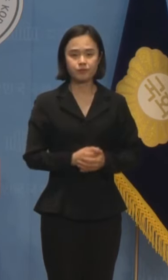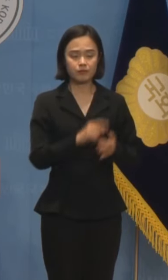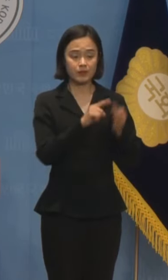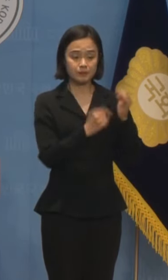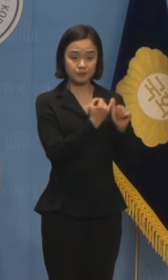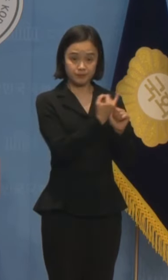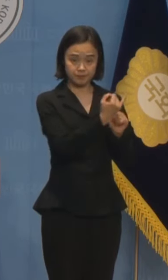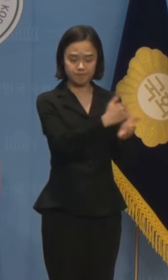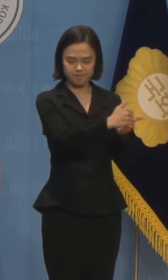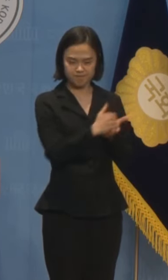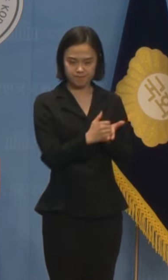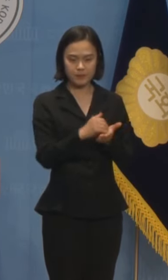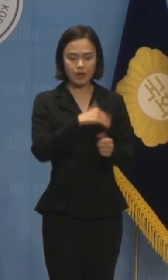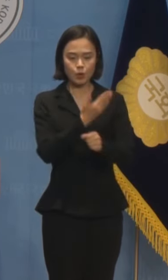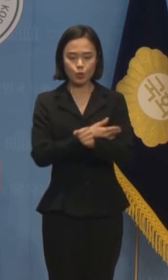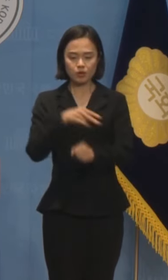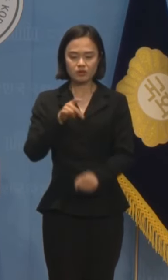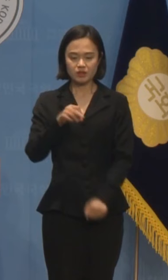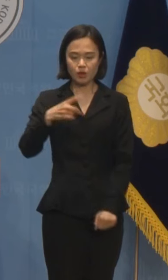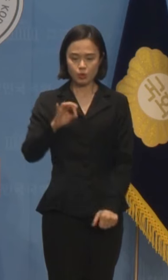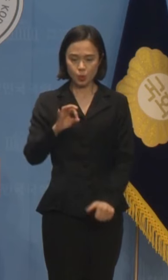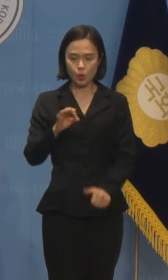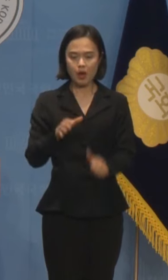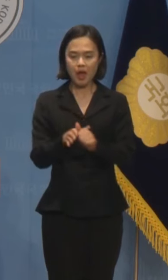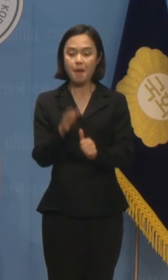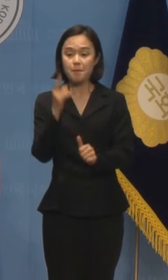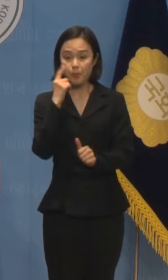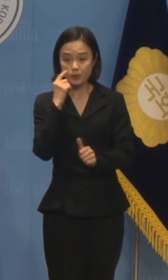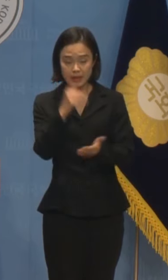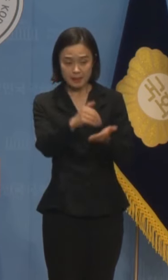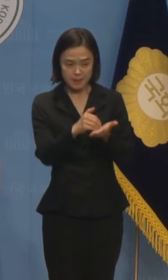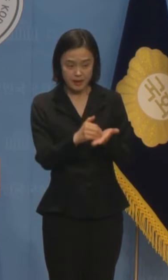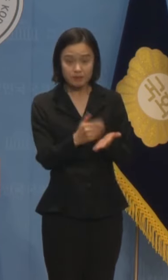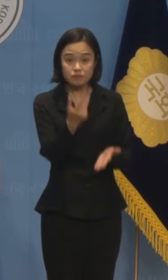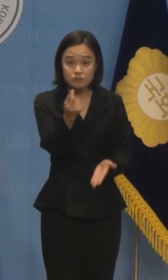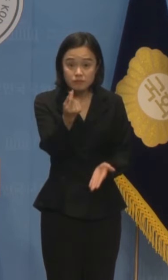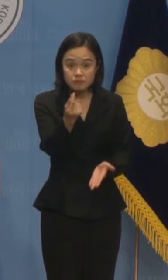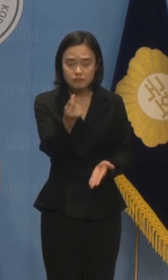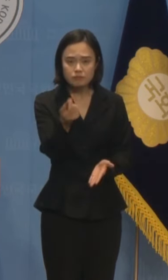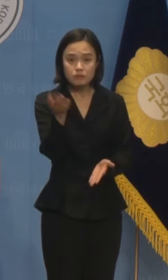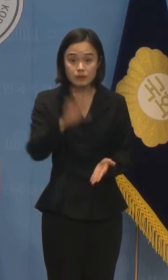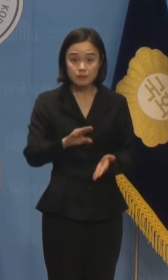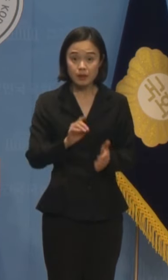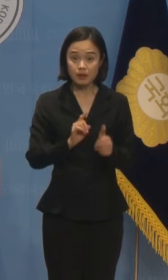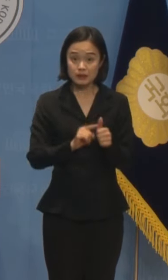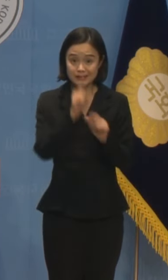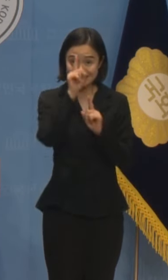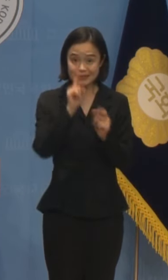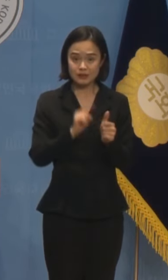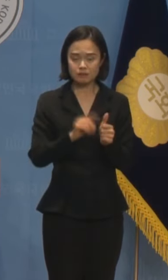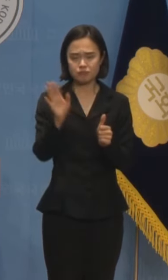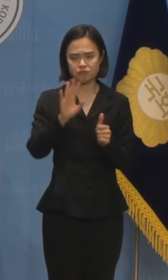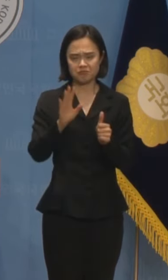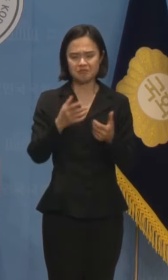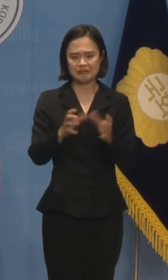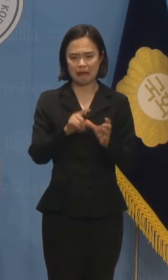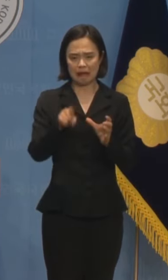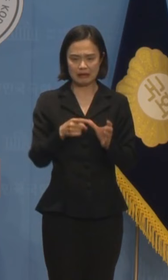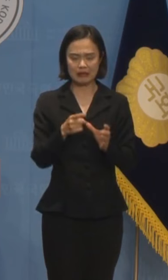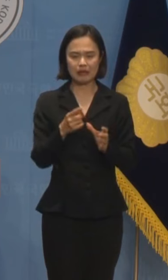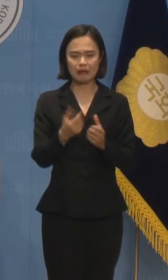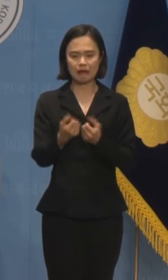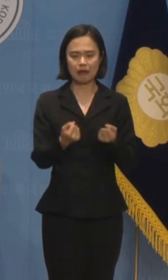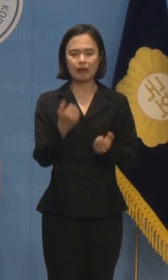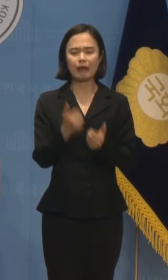측의 제안이 있었다는 본인 말에 당내 파벌 갈등에 불과하다며 일축하고 명태균씨에 대해서는